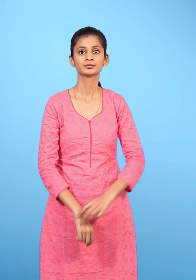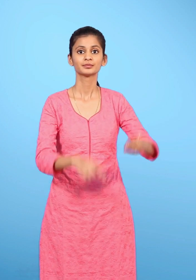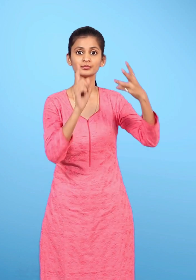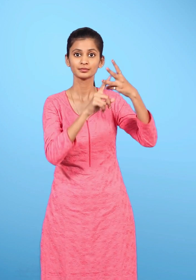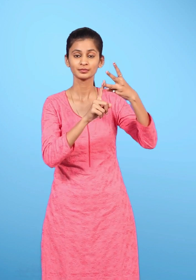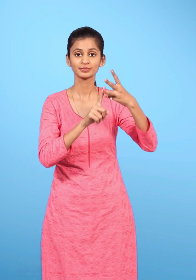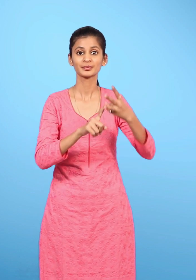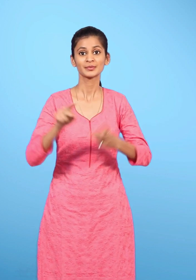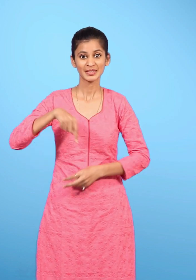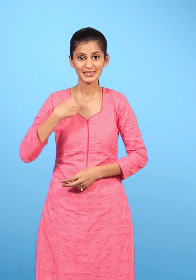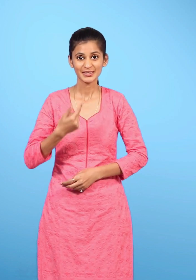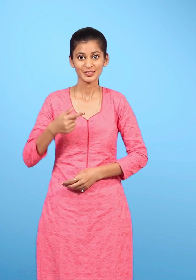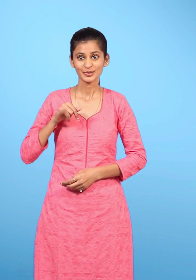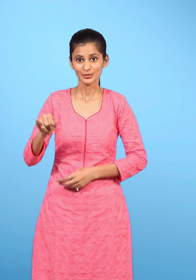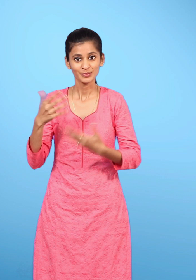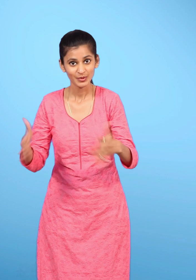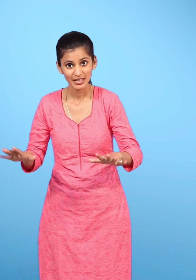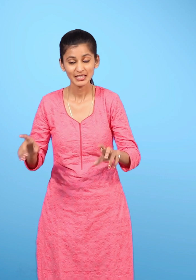अपने आपको ठीक से साफ करें